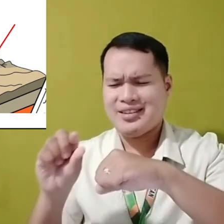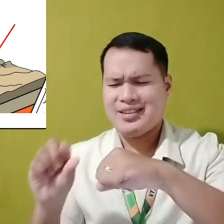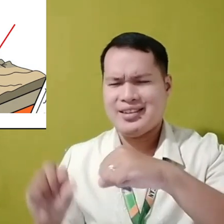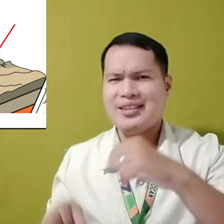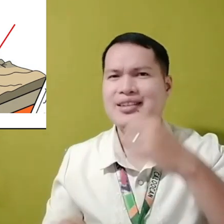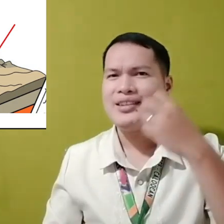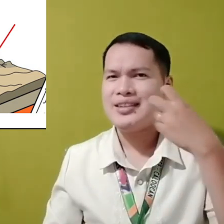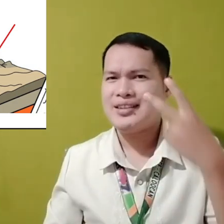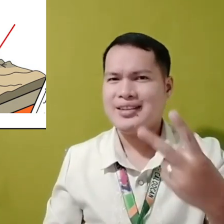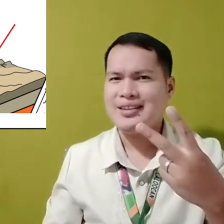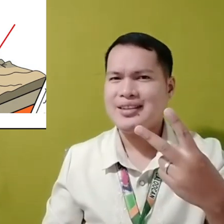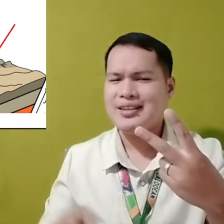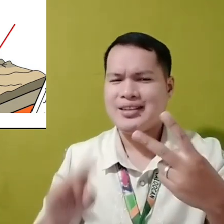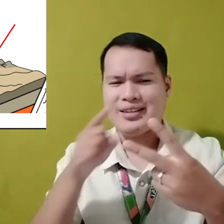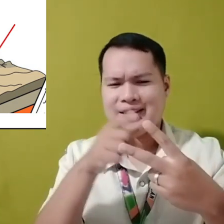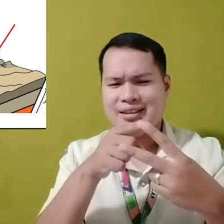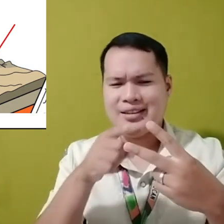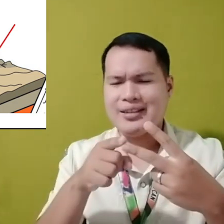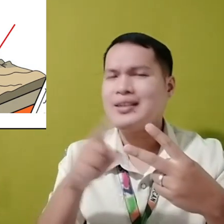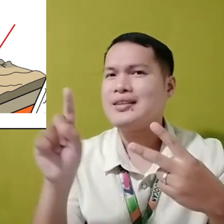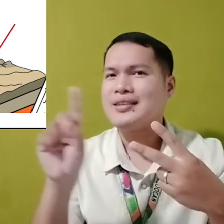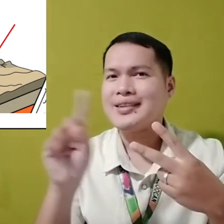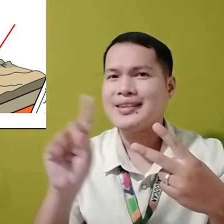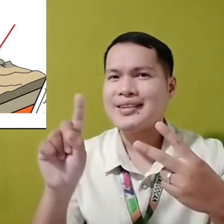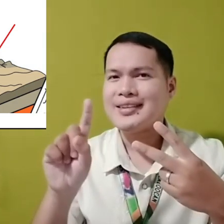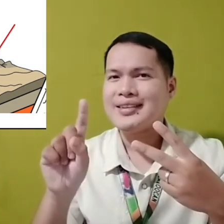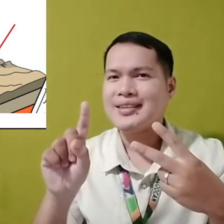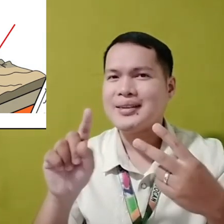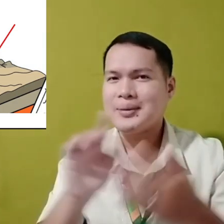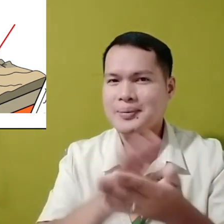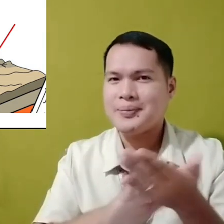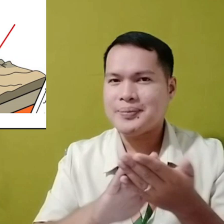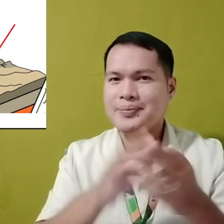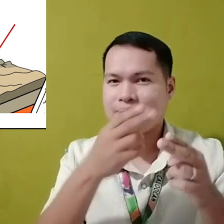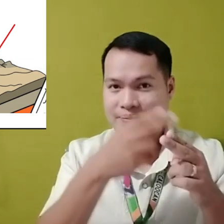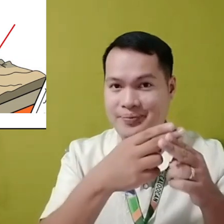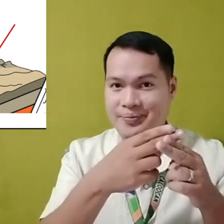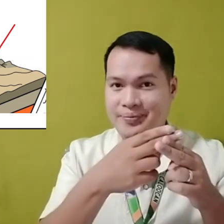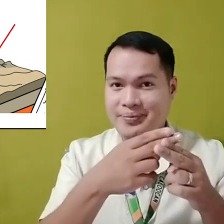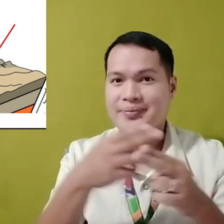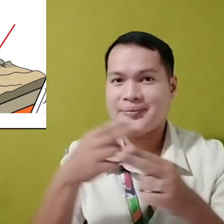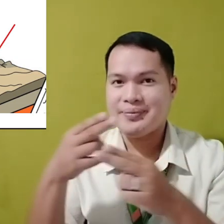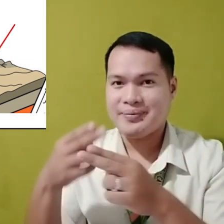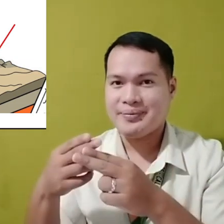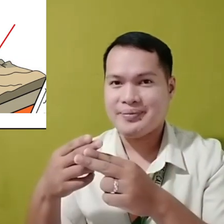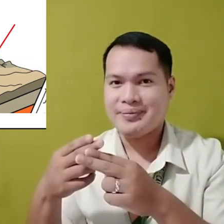lithosphere ay may dalawang bahagi. Ano ito? Pakiso yung pangalanan.